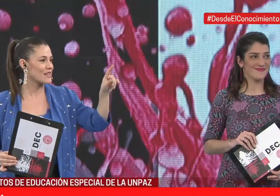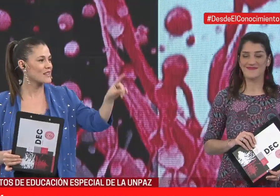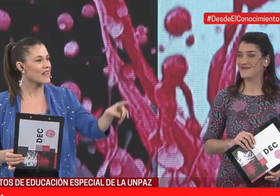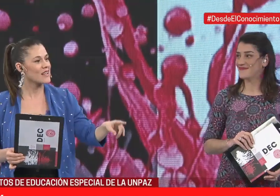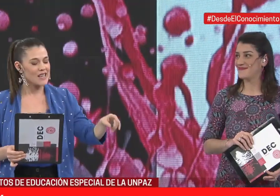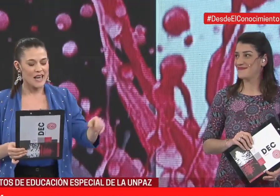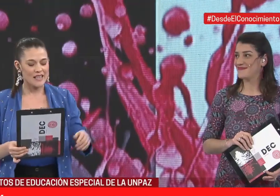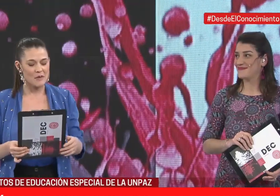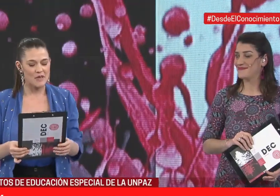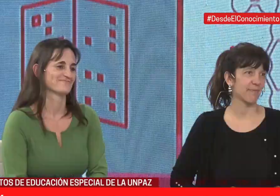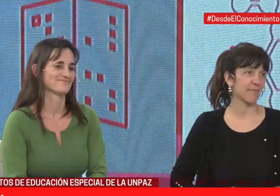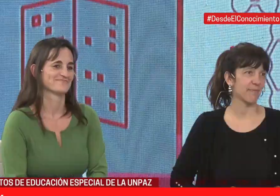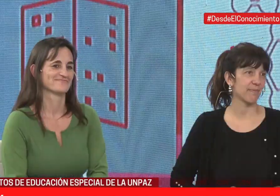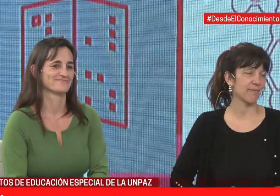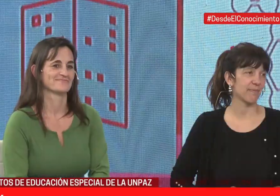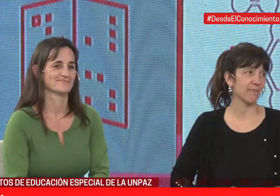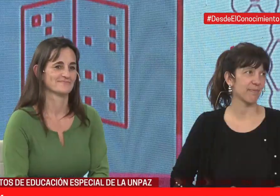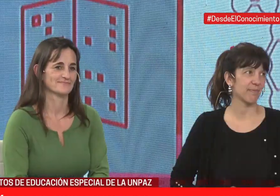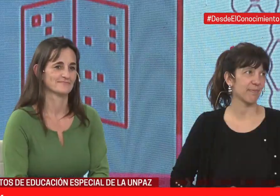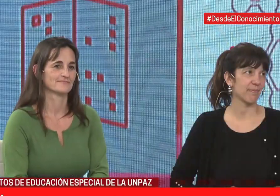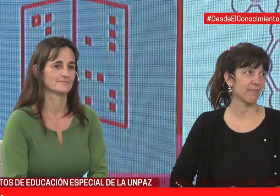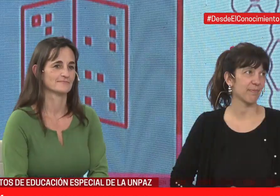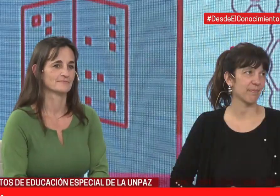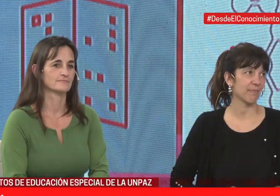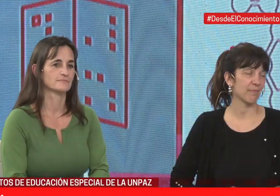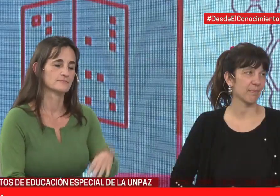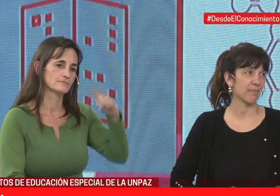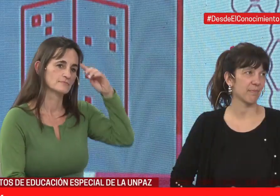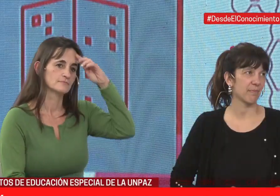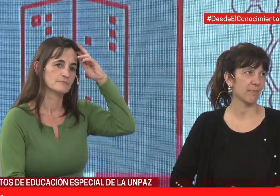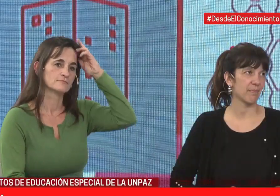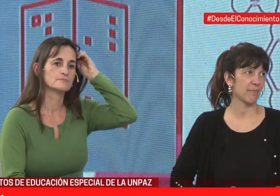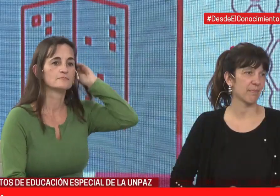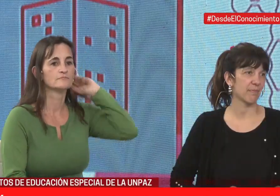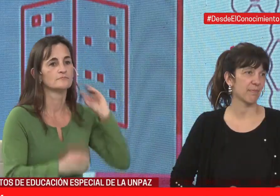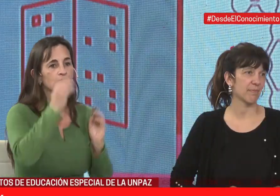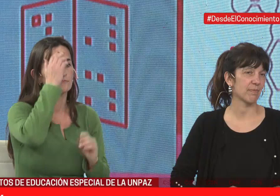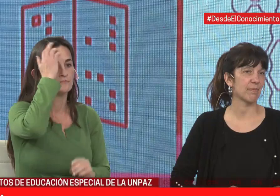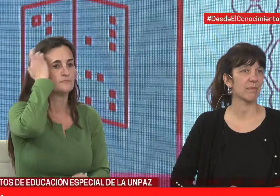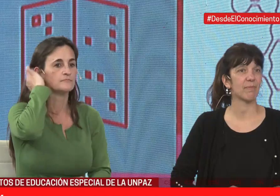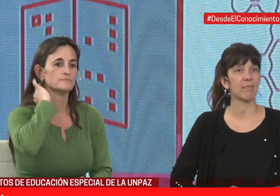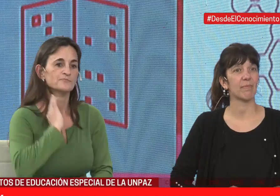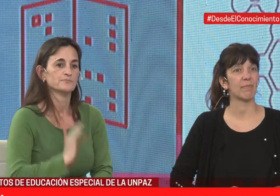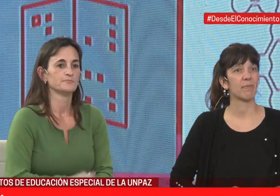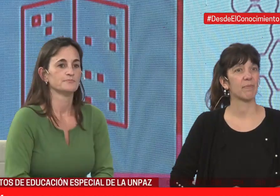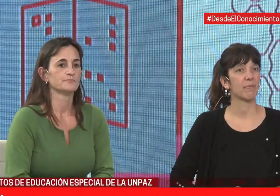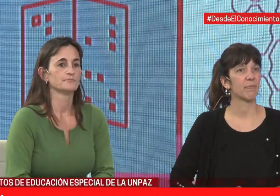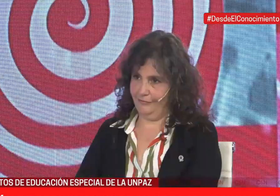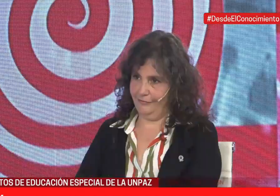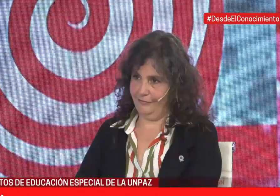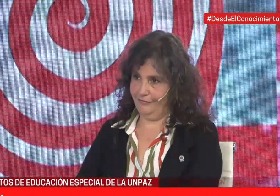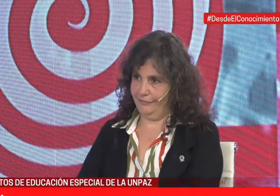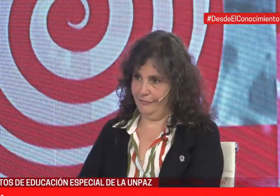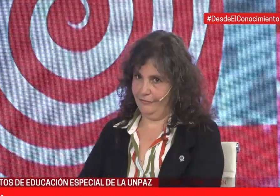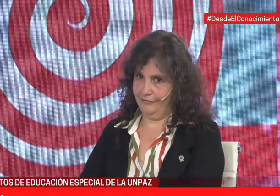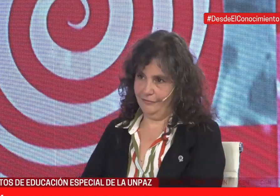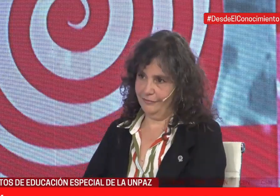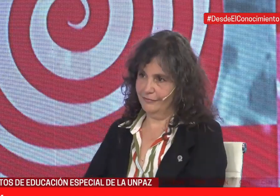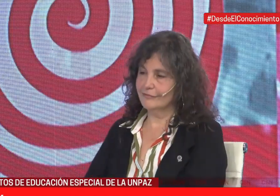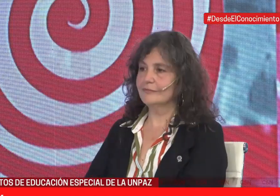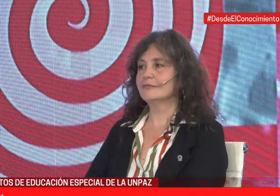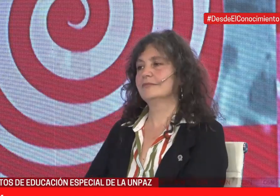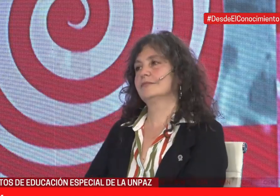presentar las entrevistadas. Aquí a mi izquierda está Silvia Estorino, ella es Vice-Rectora de la Universidad Nacional de José C. Paz y a mi derecha está Marcela Terry,